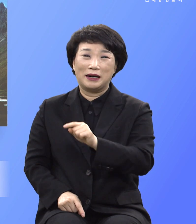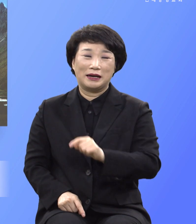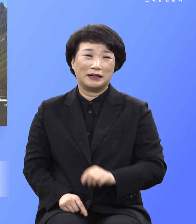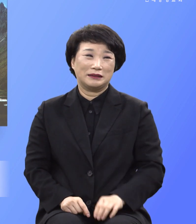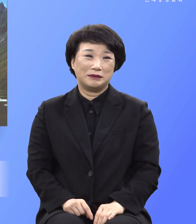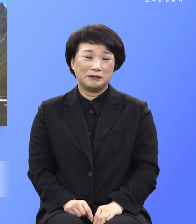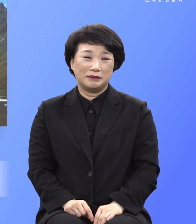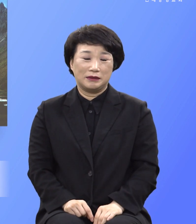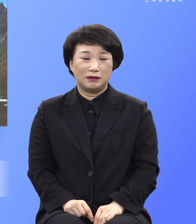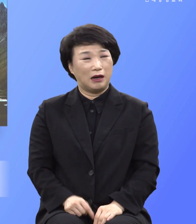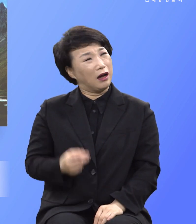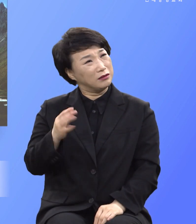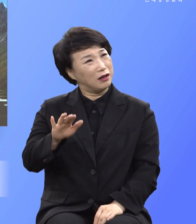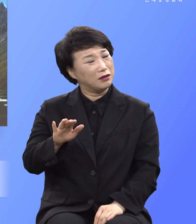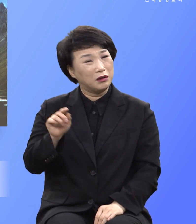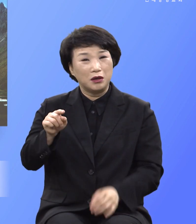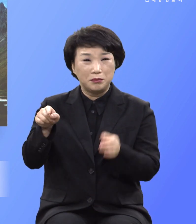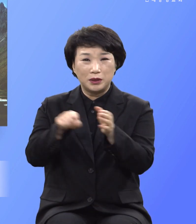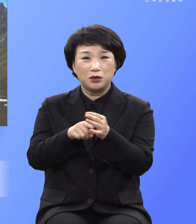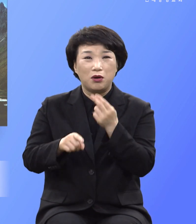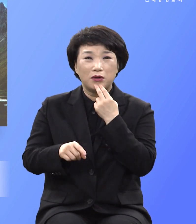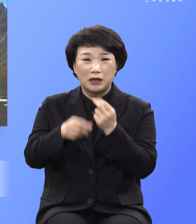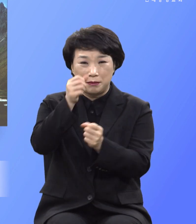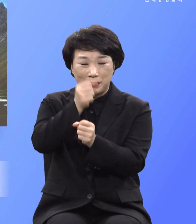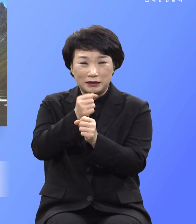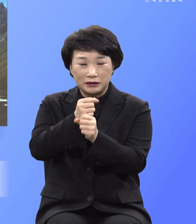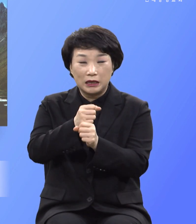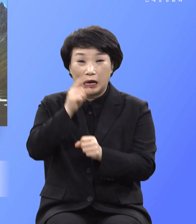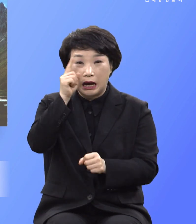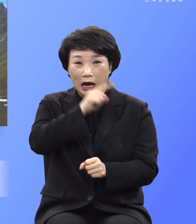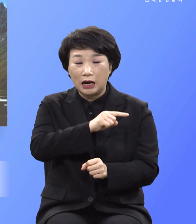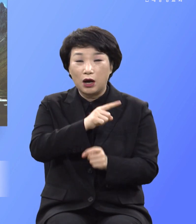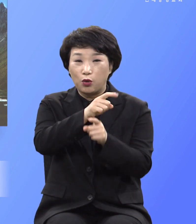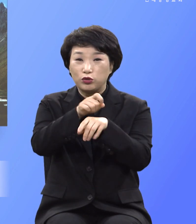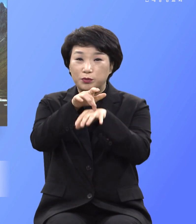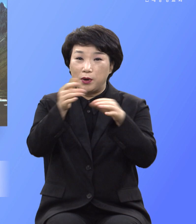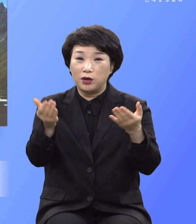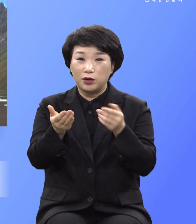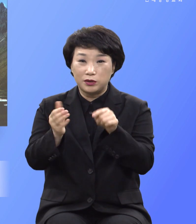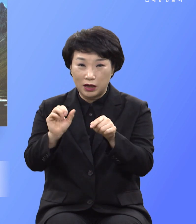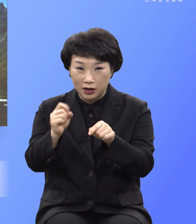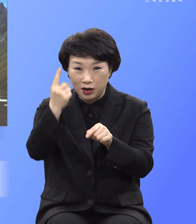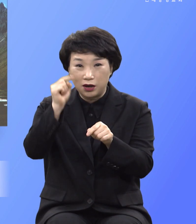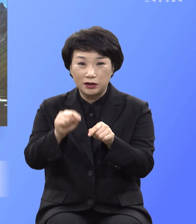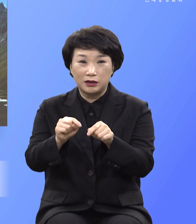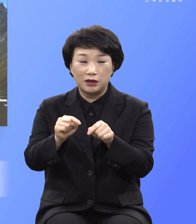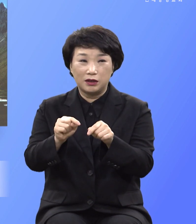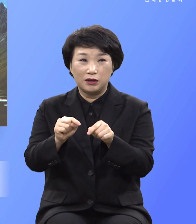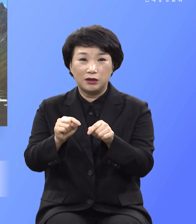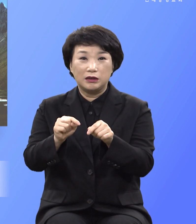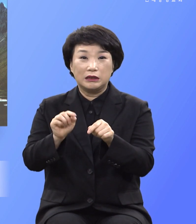아니 믿지 못하게 만드는 악한 마귀 사단 귀신 역사에 의하여